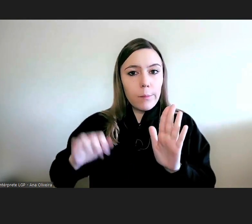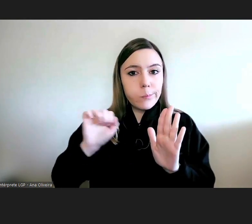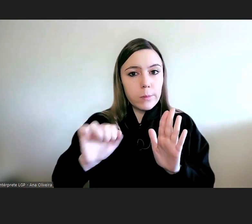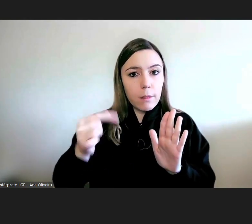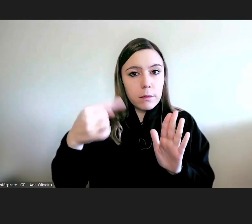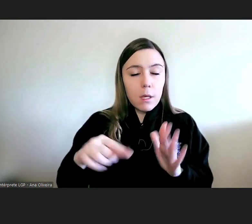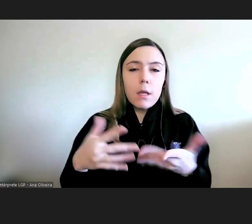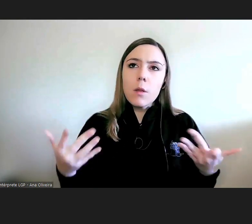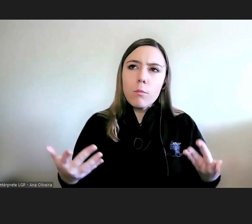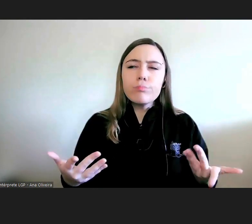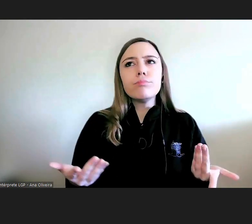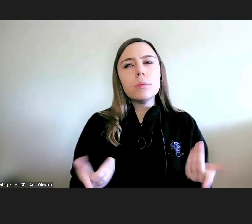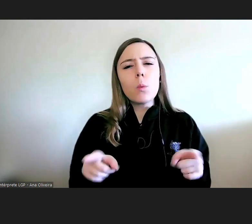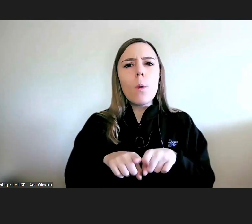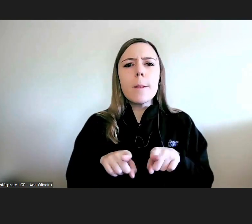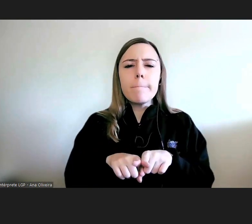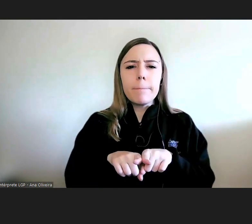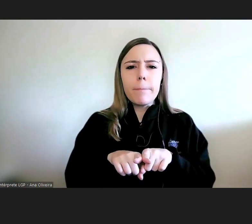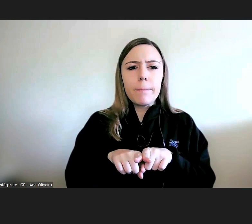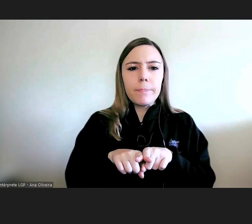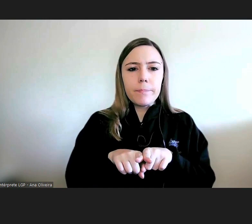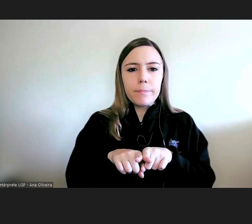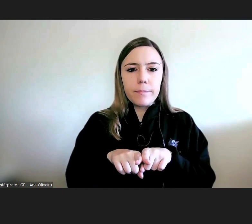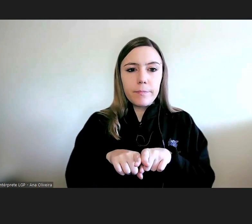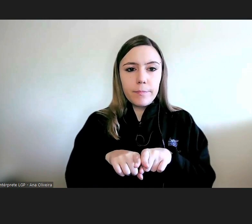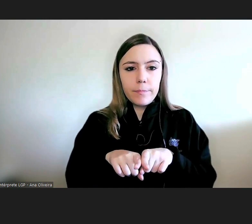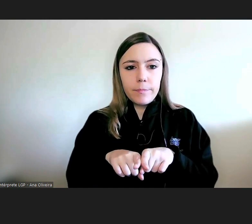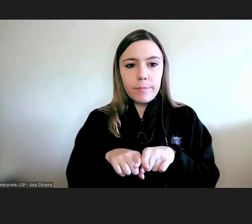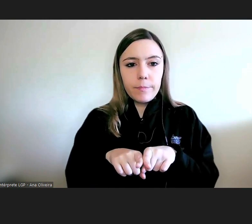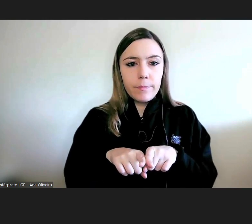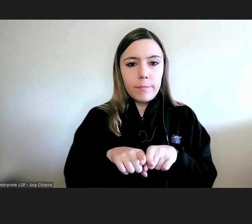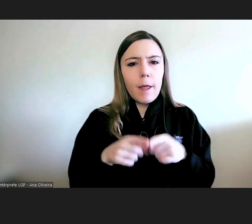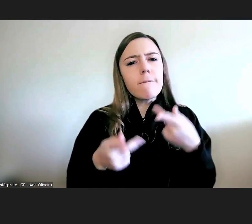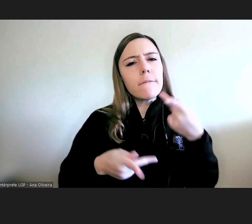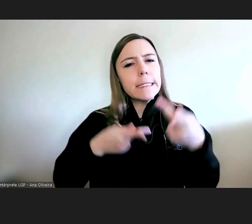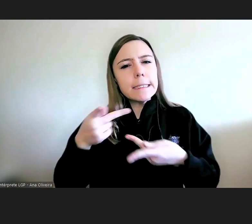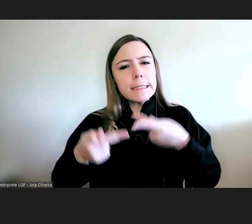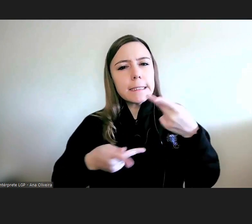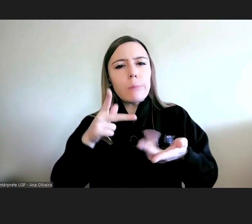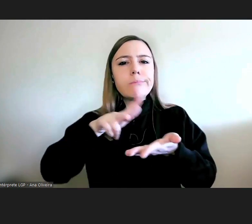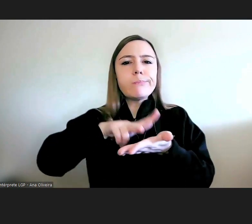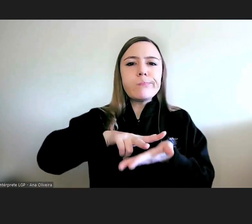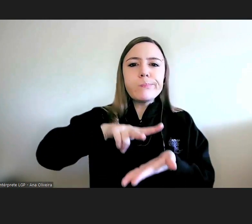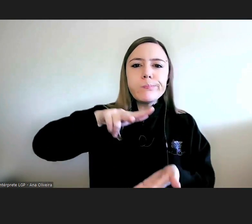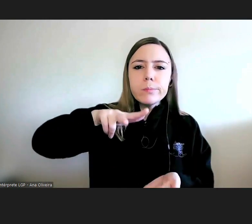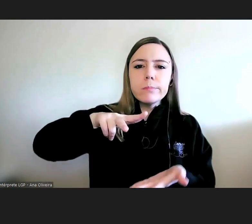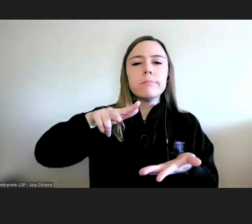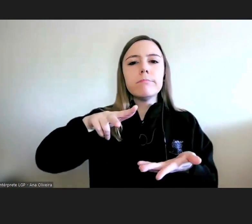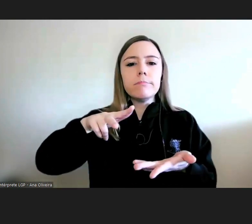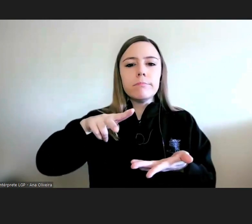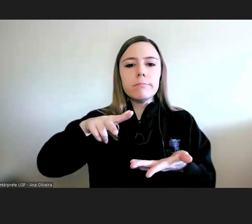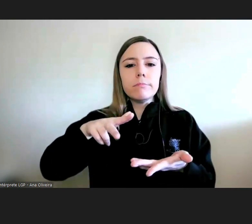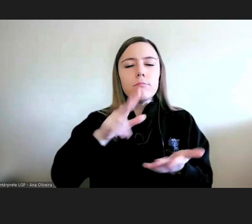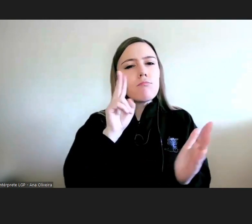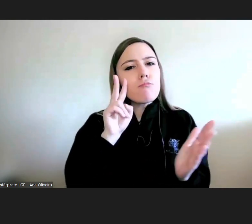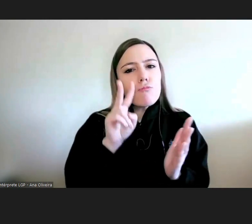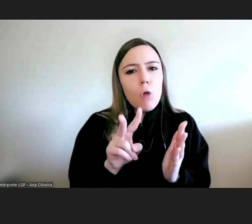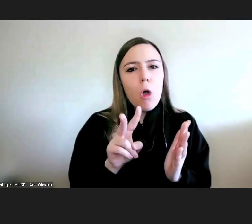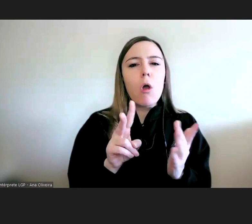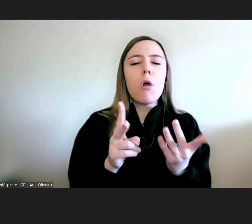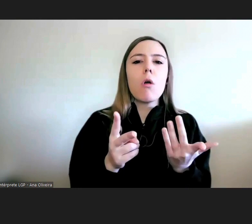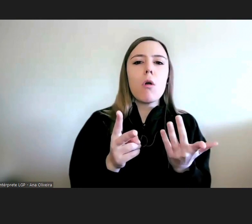espécie de, enfim, de apreciação, de validação, de olhar a